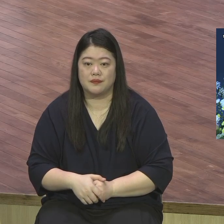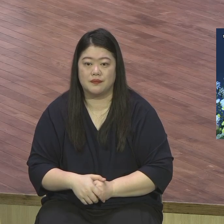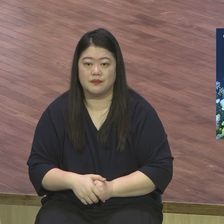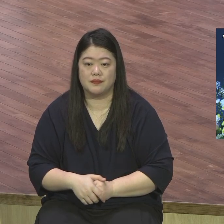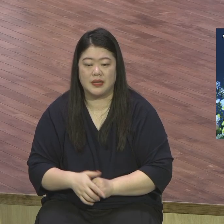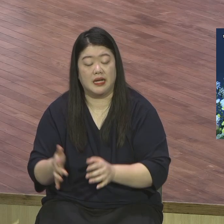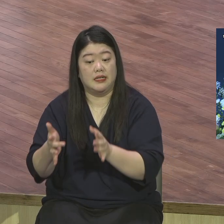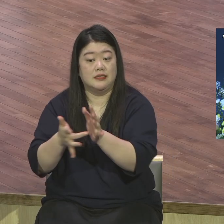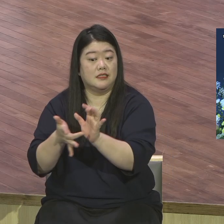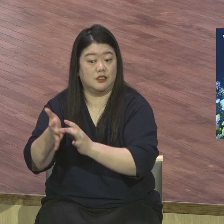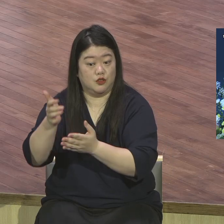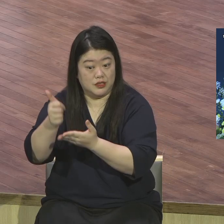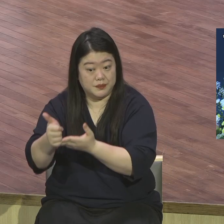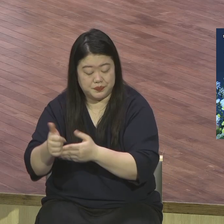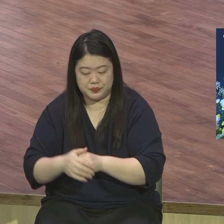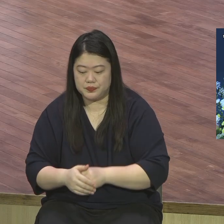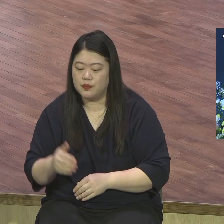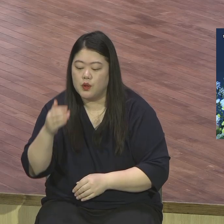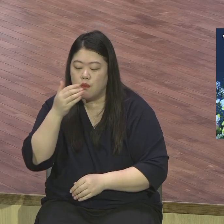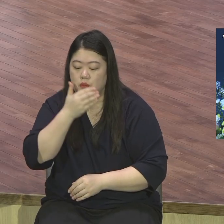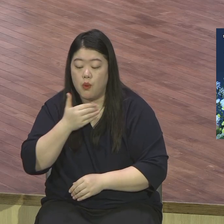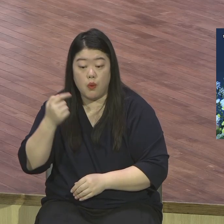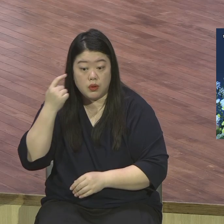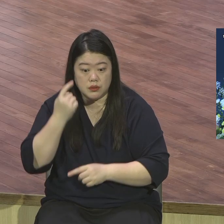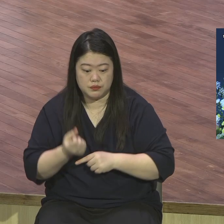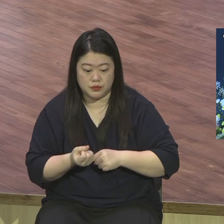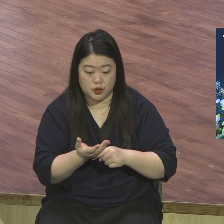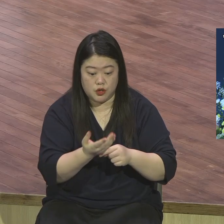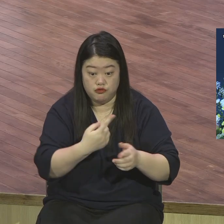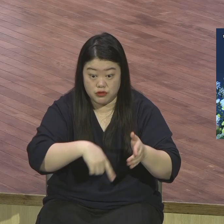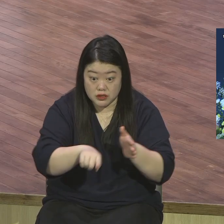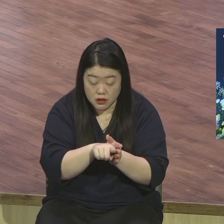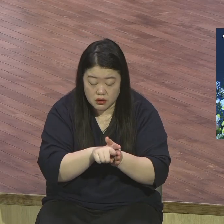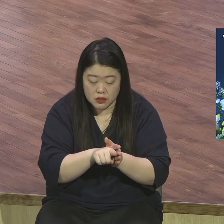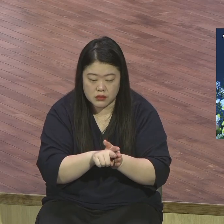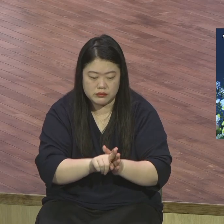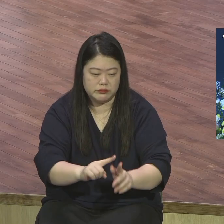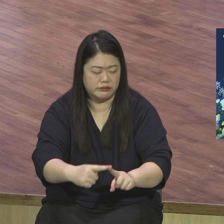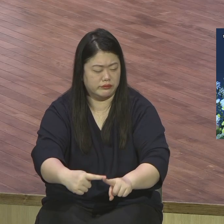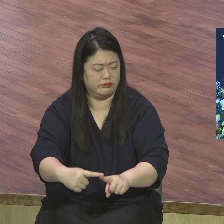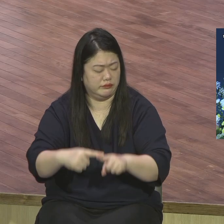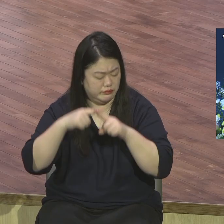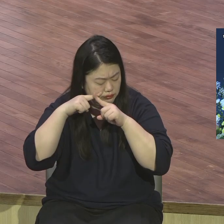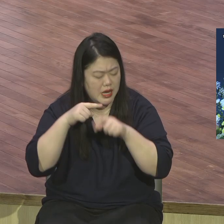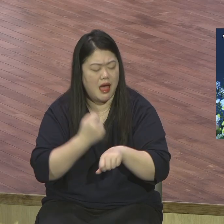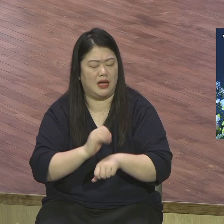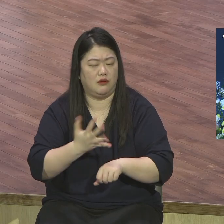예수님께서는 복음을 위한 우리의 헌신과 희생이 결코 헛되지 않을 것임을 밝히고 있습니다